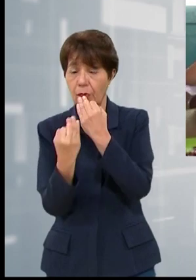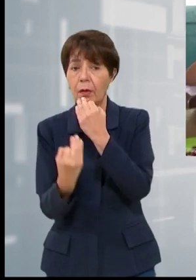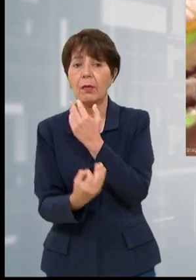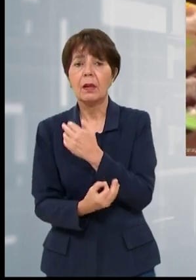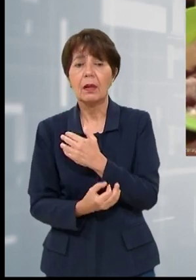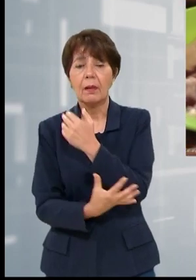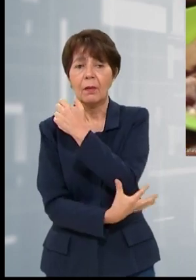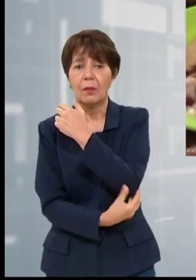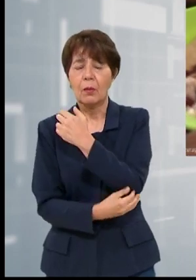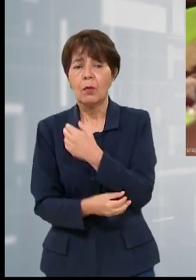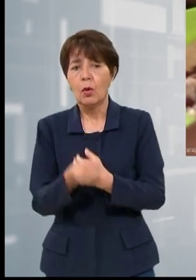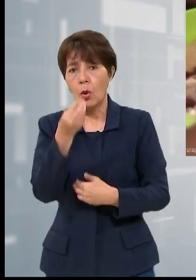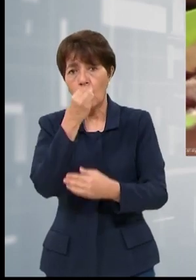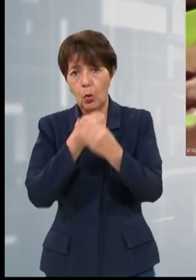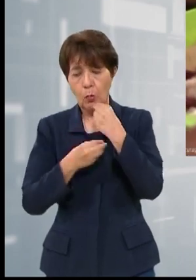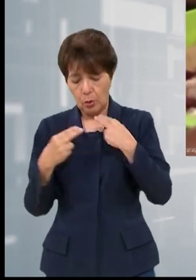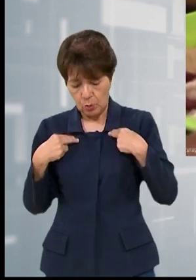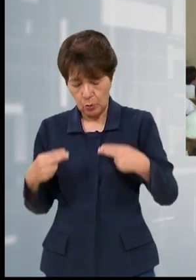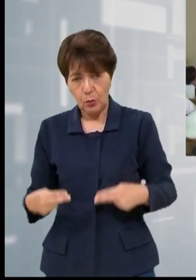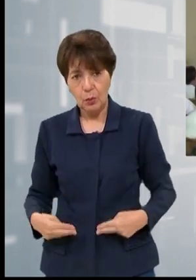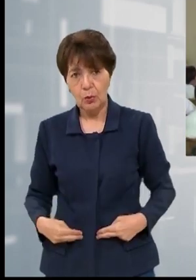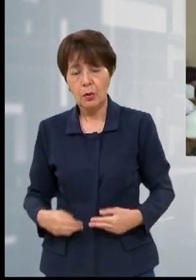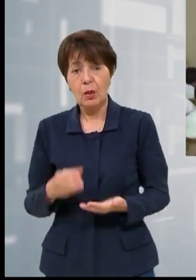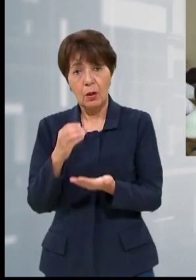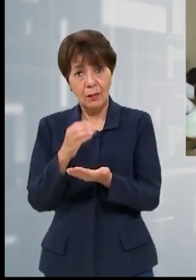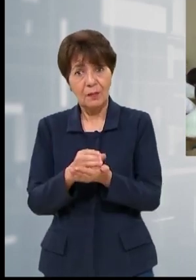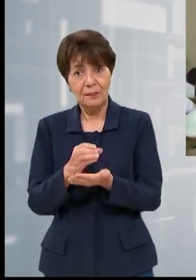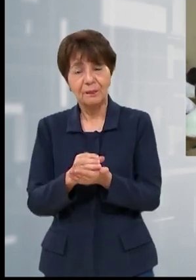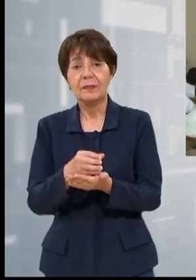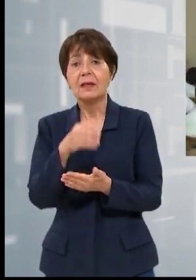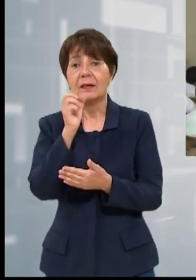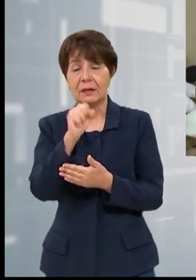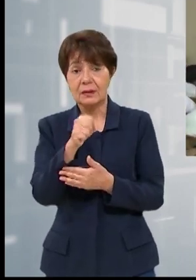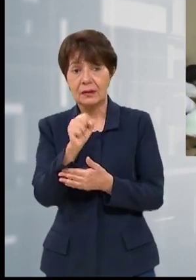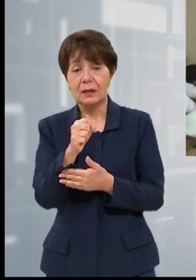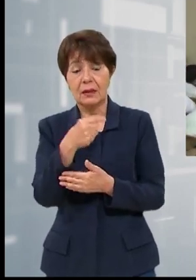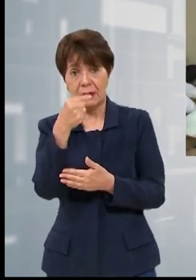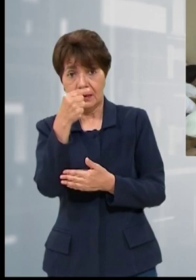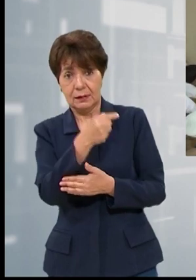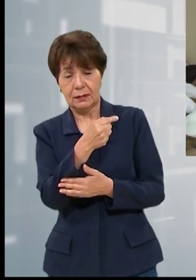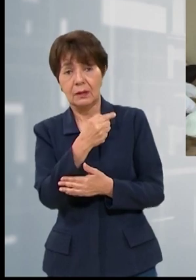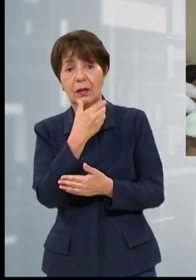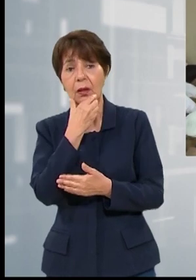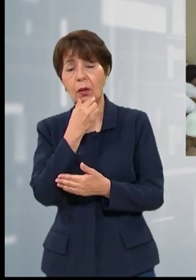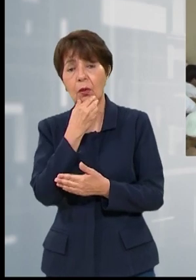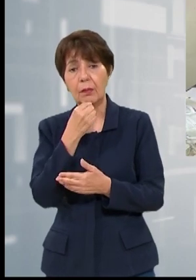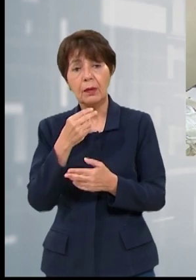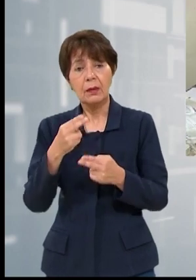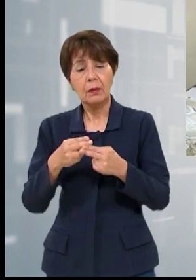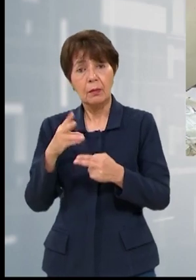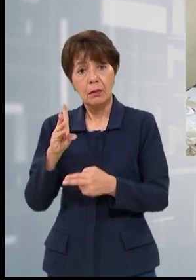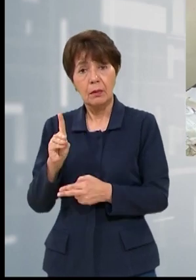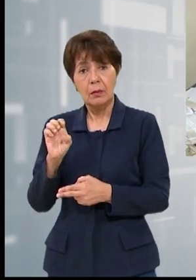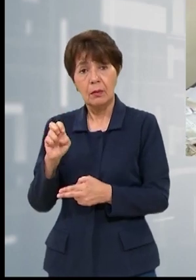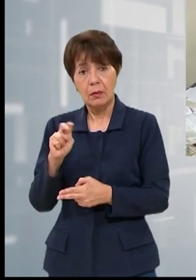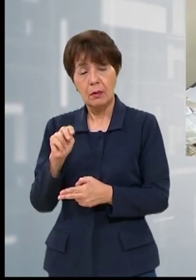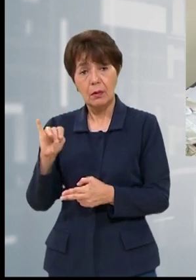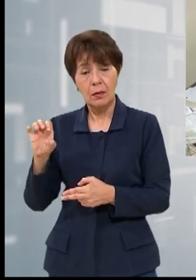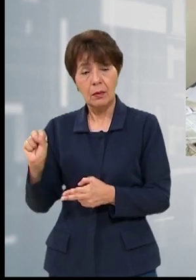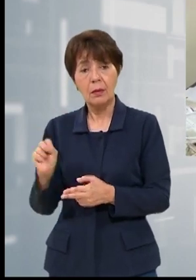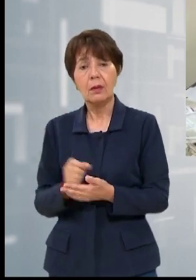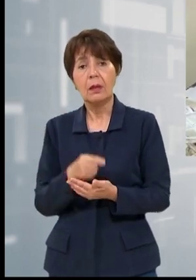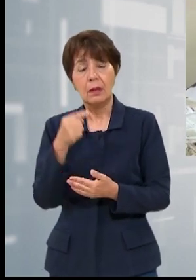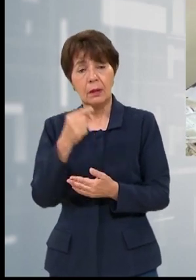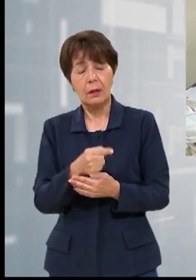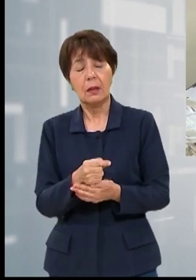merienda, uniformes y útiles escolares. Es así que Denis Cáceres, director de Educación de la Asociación para una Sociedad